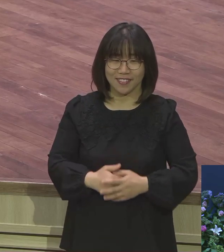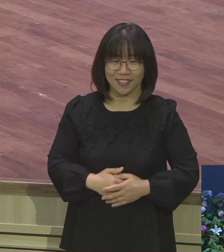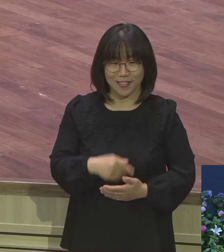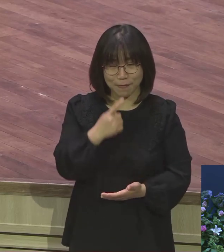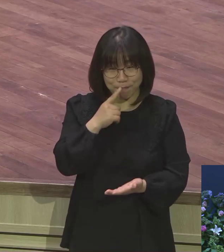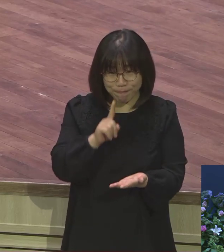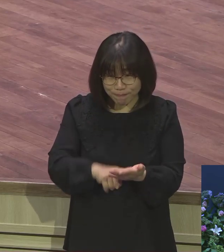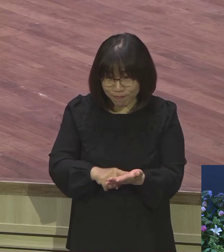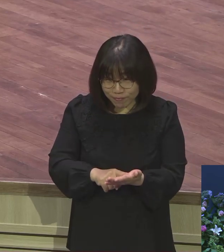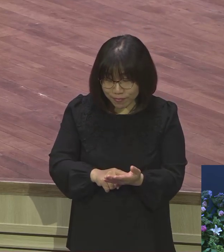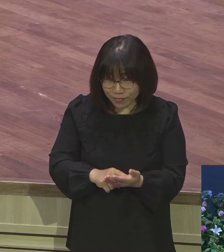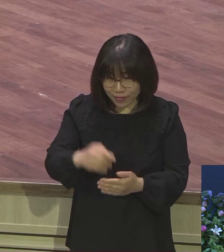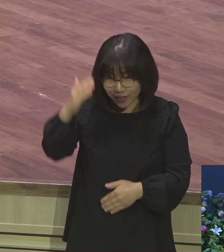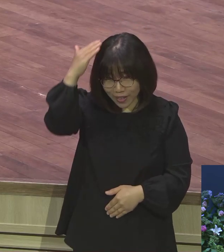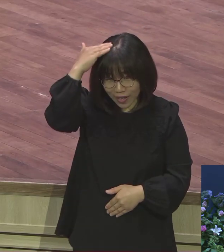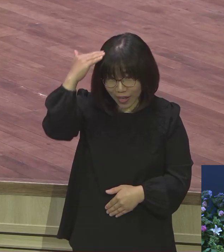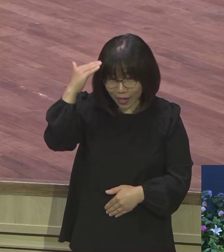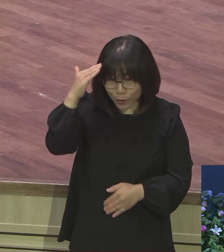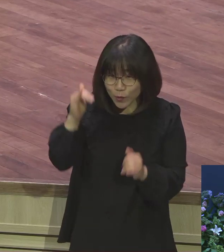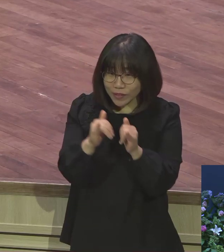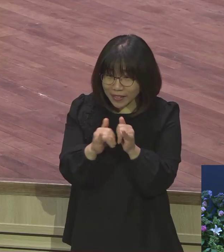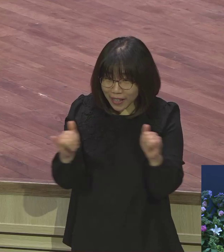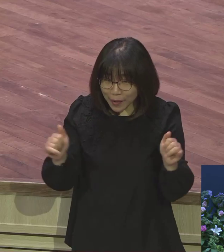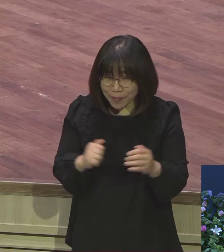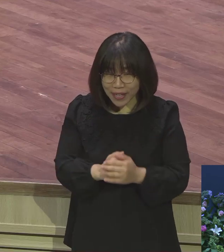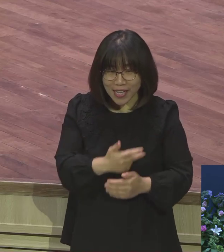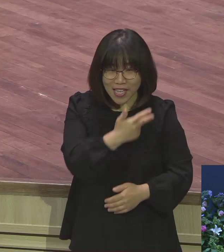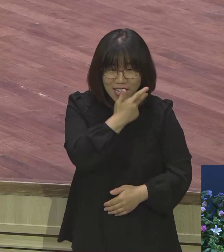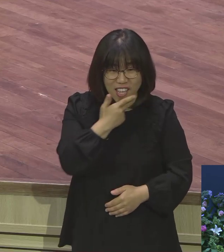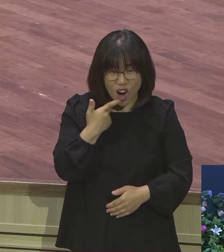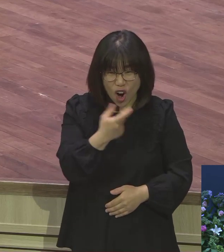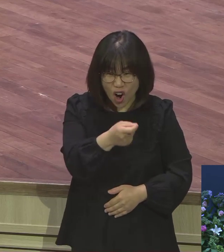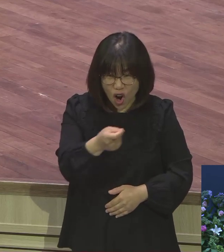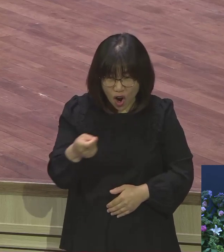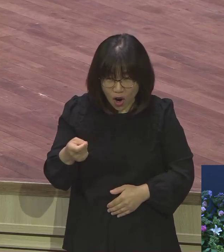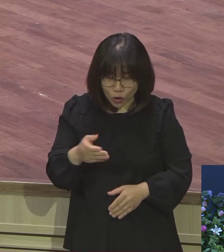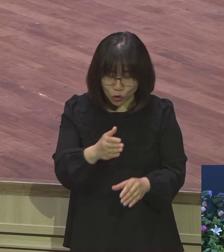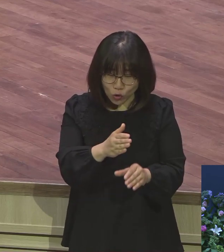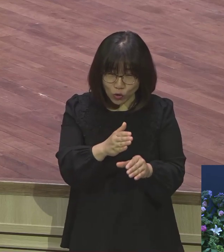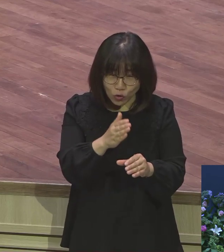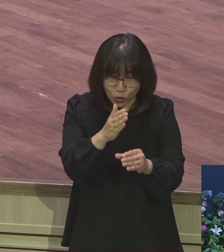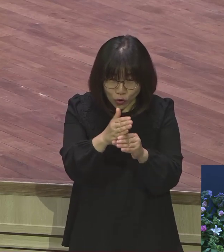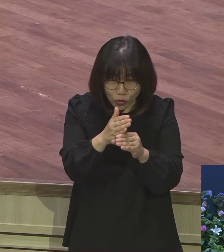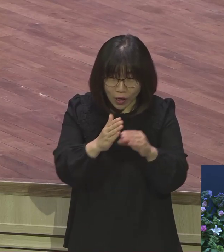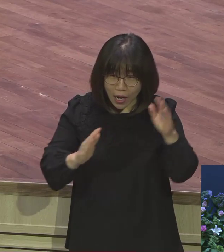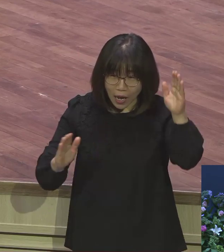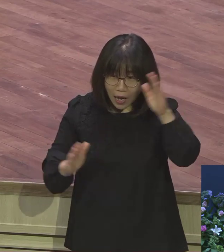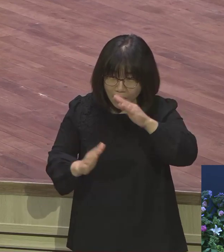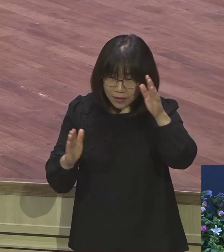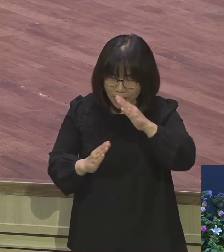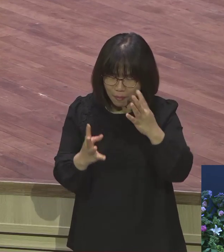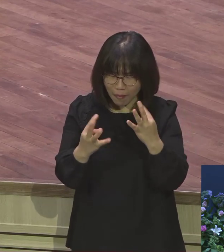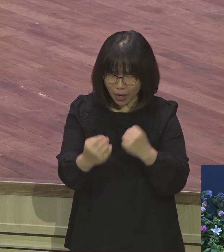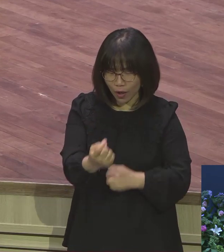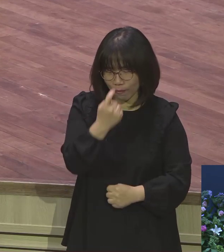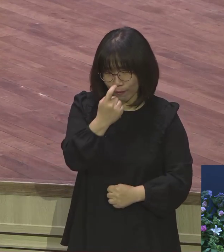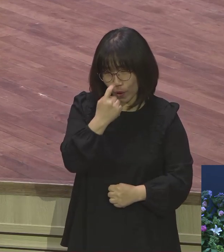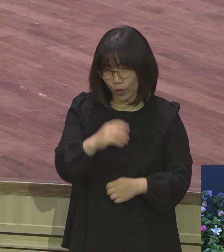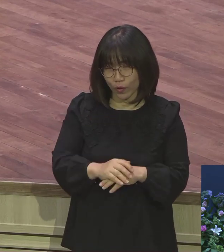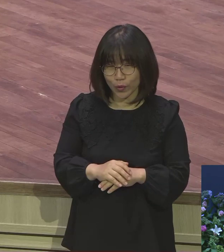사실 우리나라 사람들처럼 영어 공부를 중학 때부터 이렇게 그렇게. 요즘에 초등학생들도 하지만은